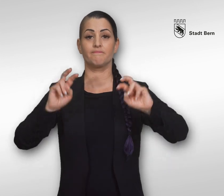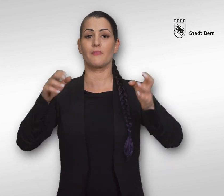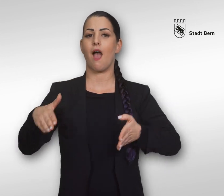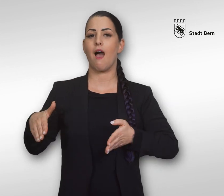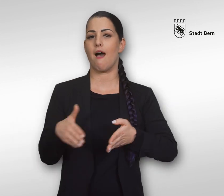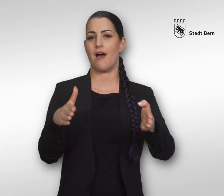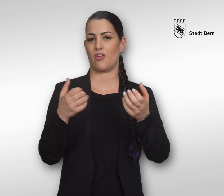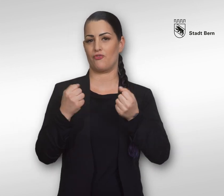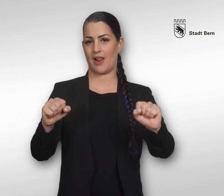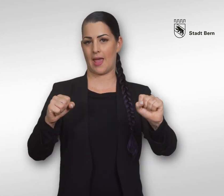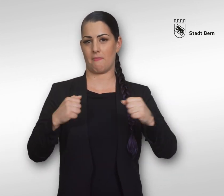Aare-Freibäder